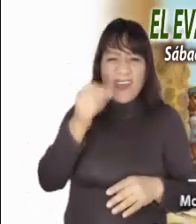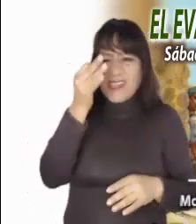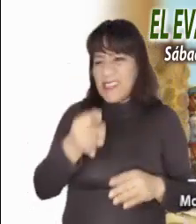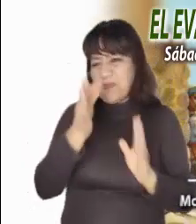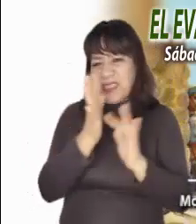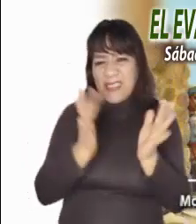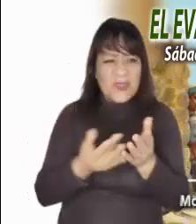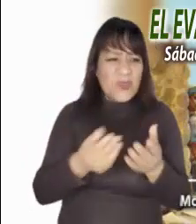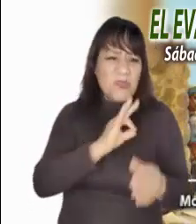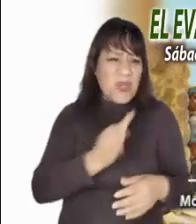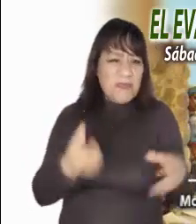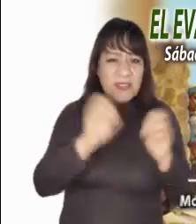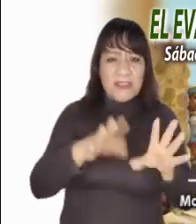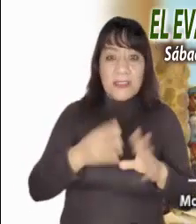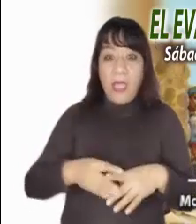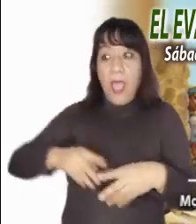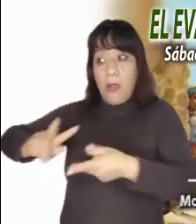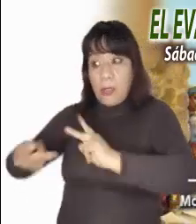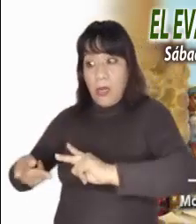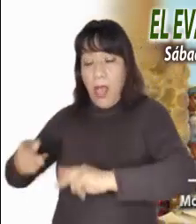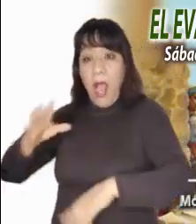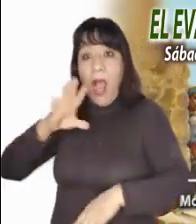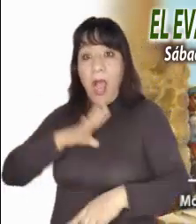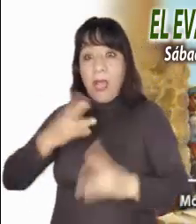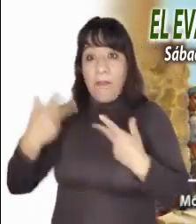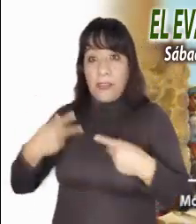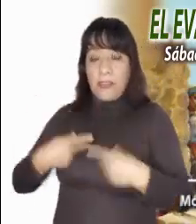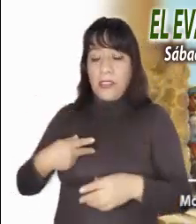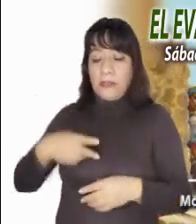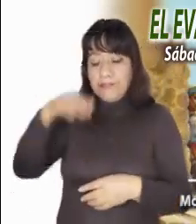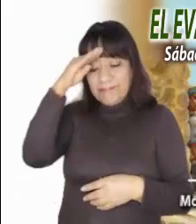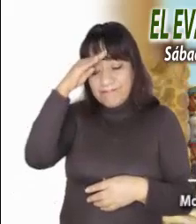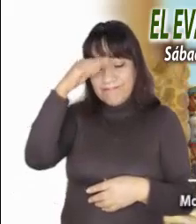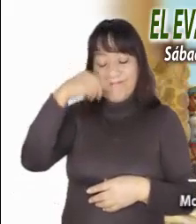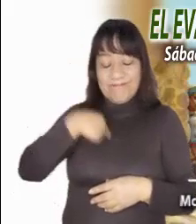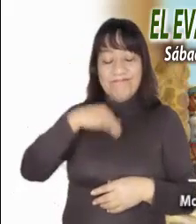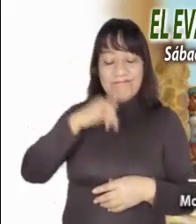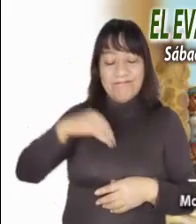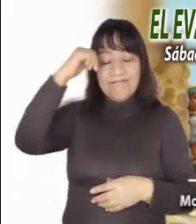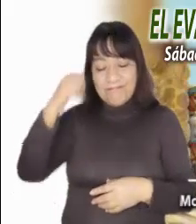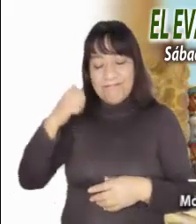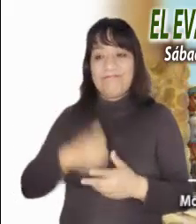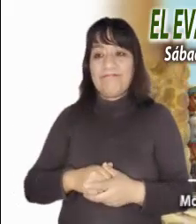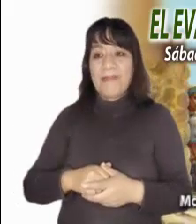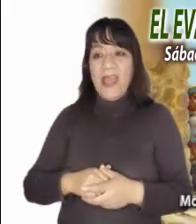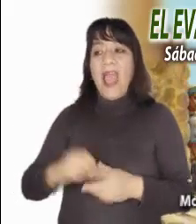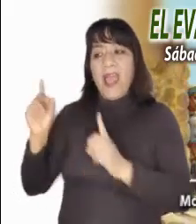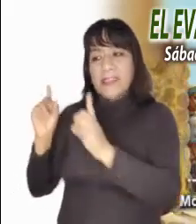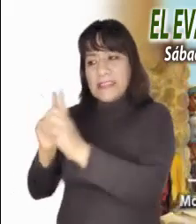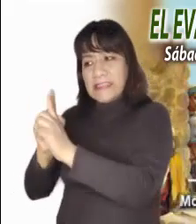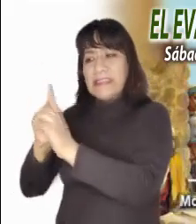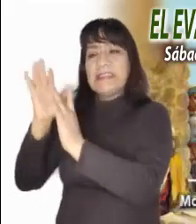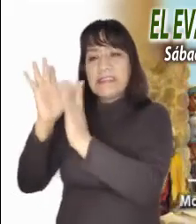Quien se reconoce pecador debe acercarse a Jesús y descubrir en él fuentes de misericordia y de